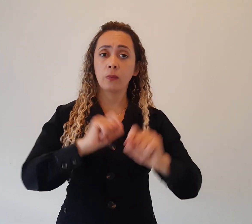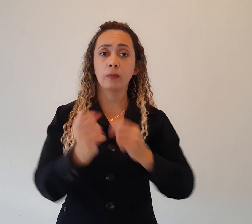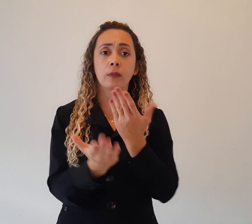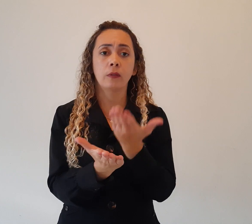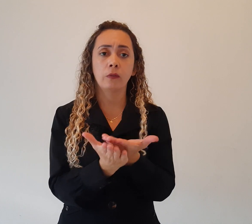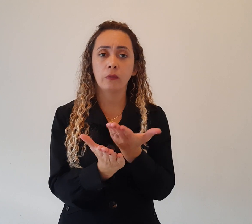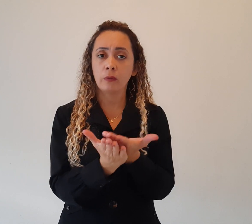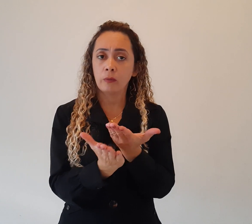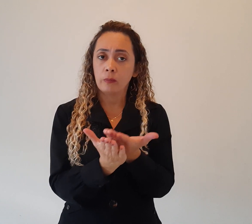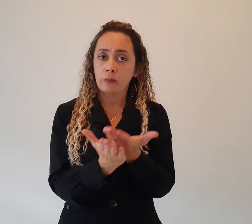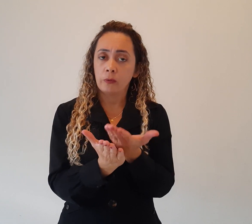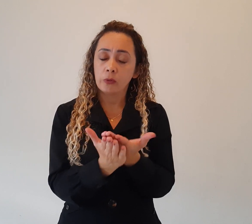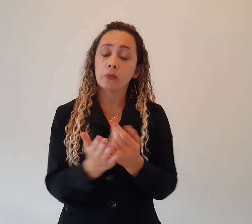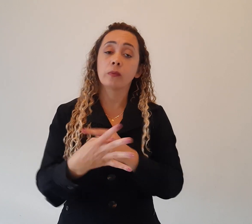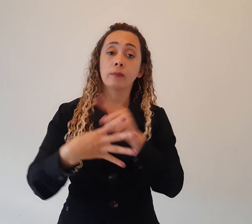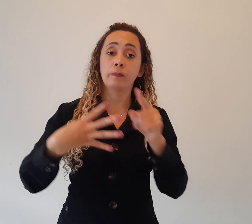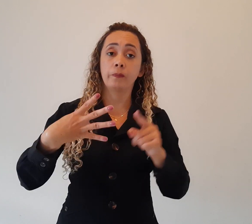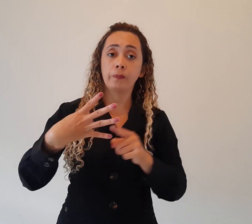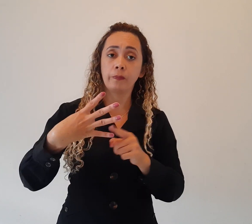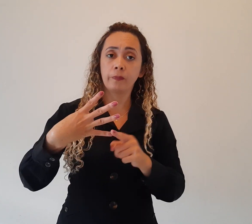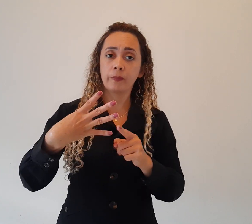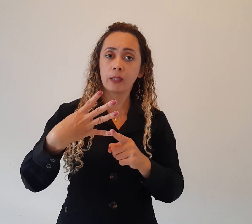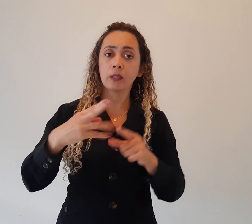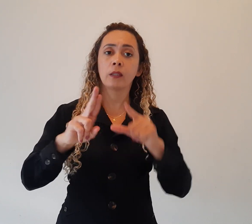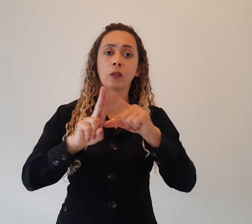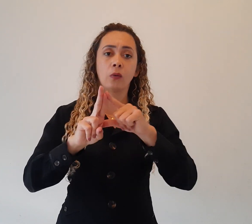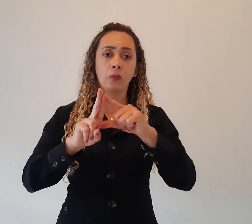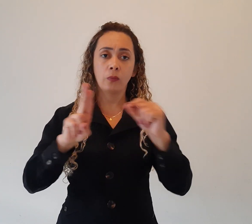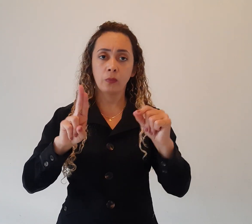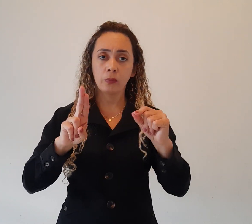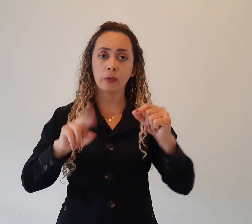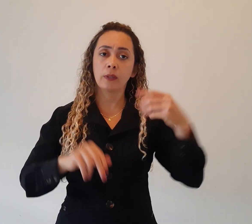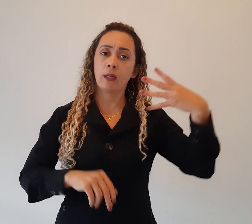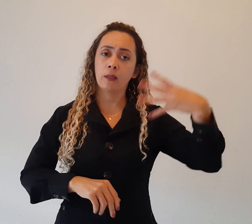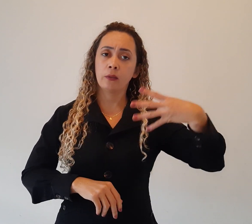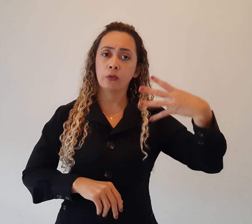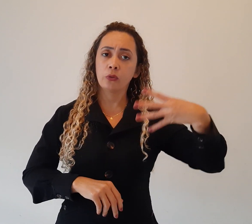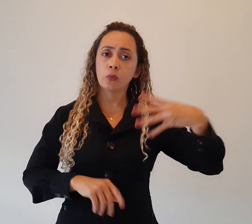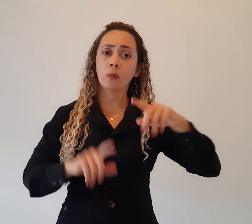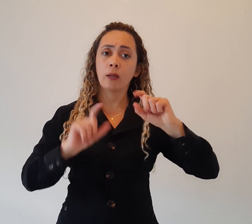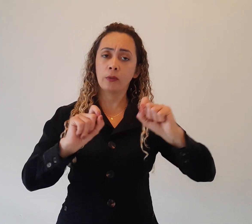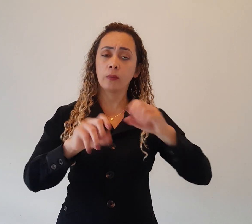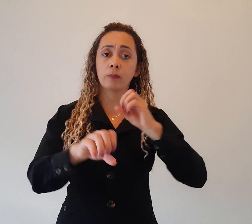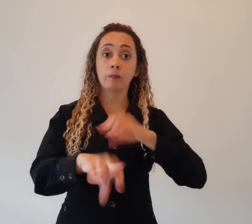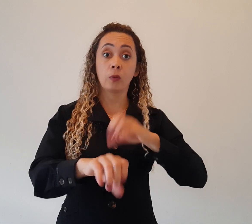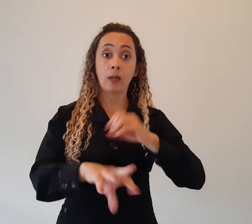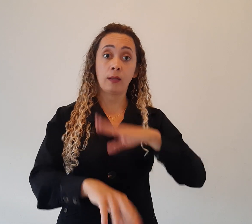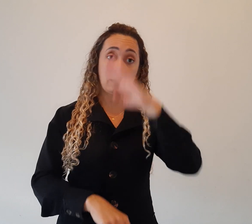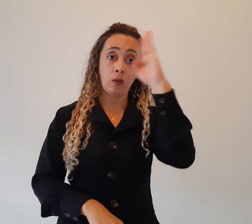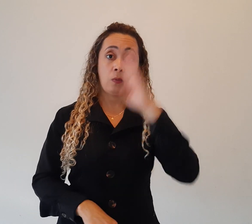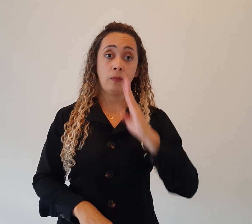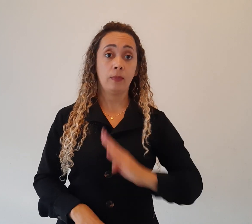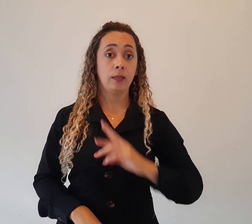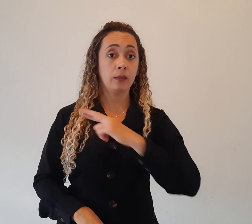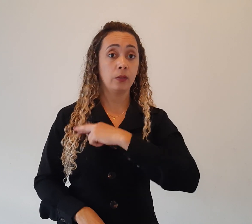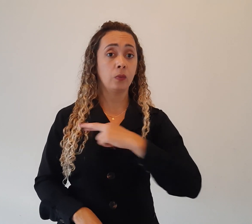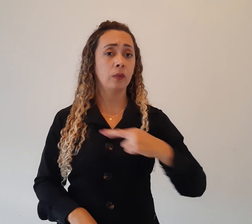A unidade 4, onde geria essa educação no Brasil e em público. Chamo a atenção de vocês, aqui nesse momento, a importância do